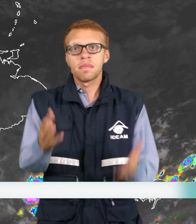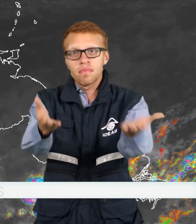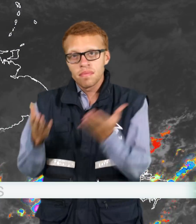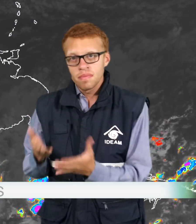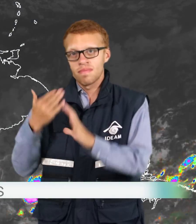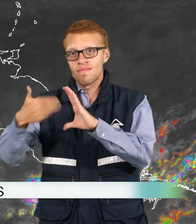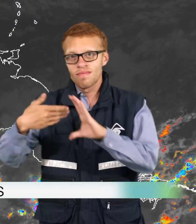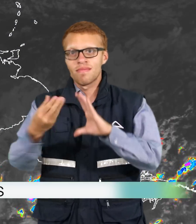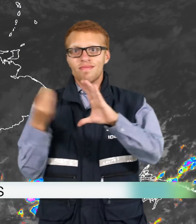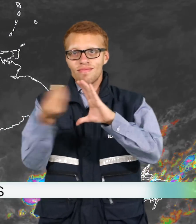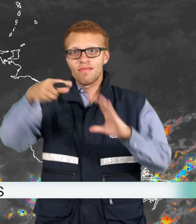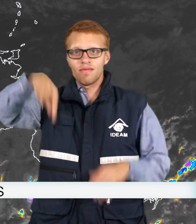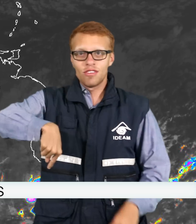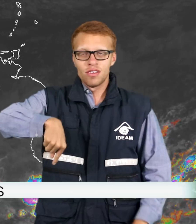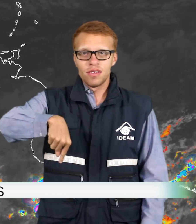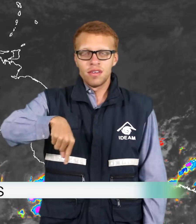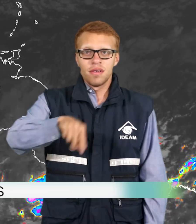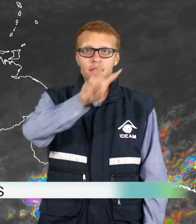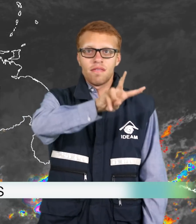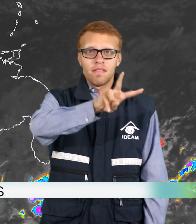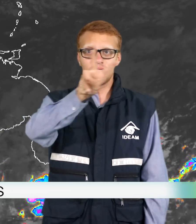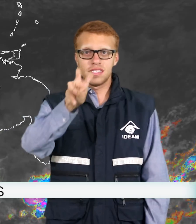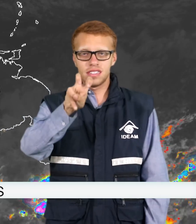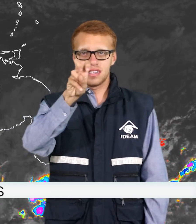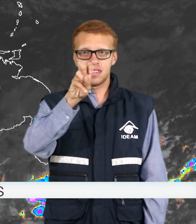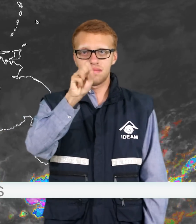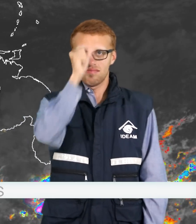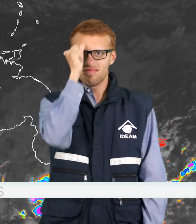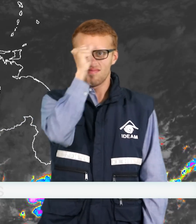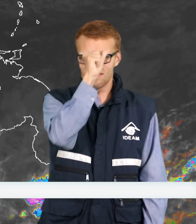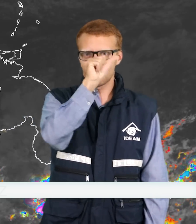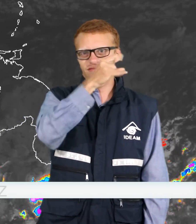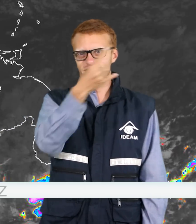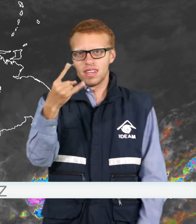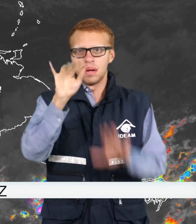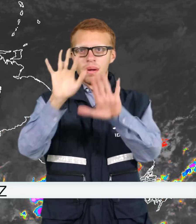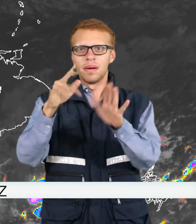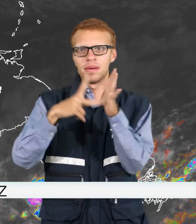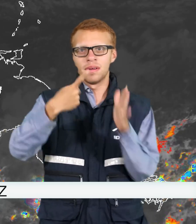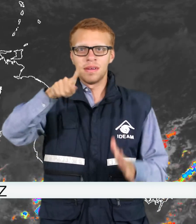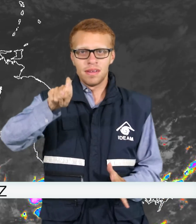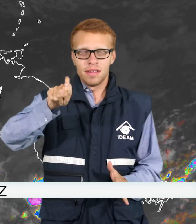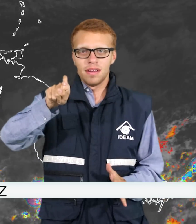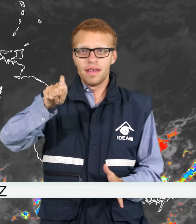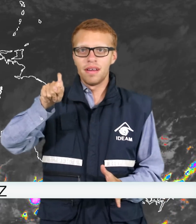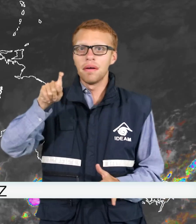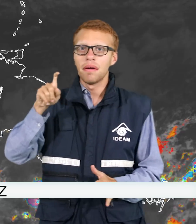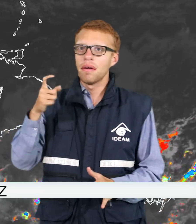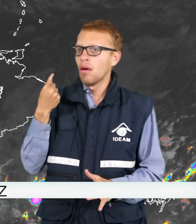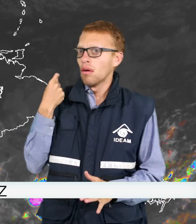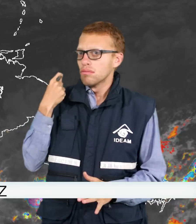Bienvenidos al pronóstico del estado del tiempo para el día de hoy domingo 27 de marzo de 2016 a lo largo de las últimas horas se han